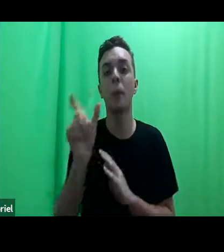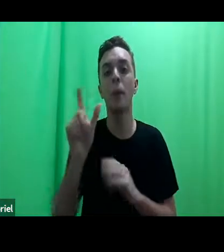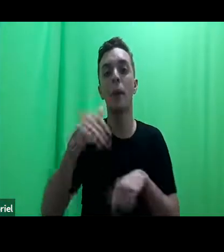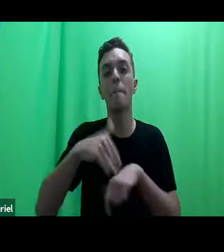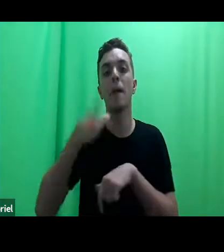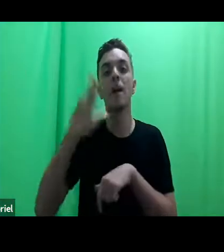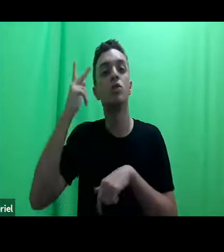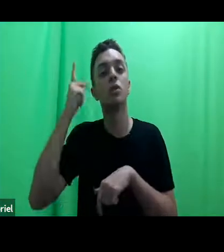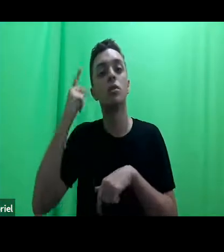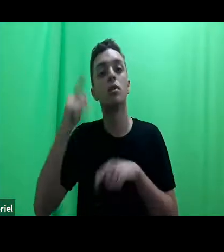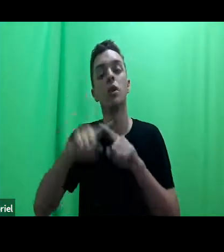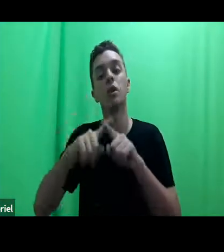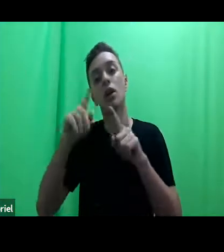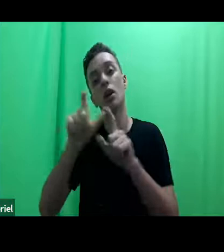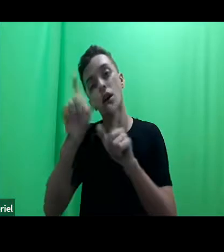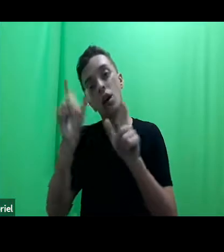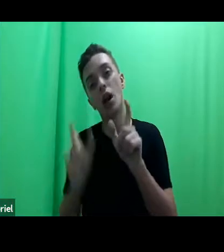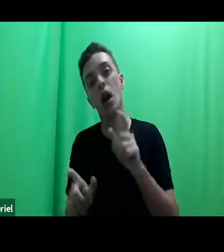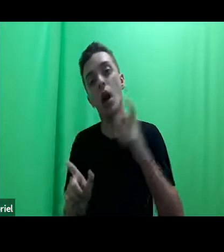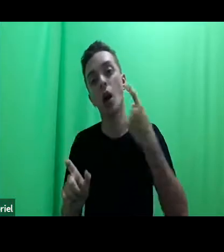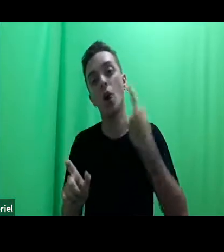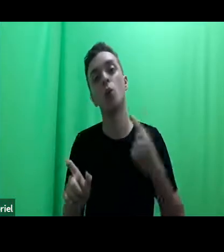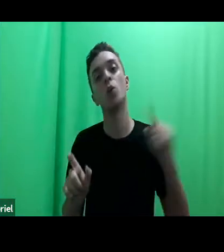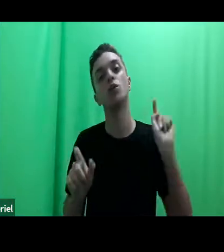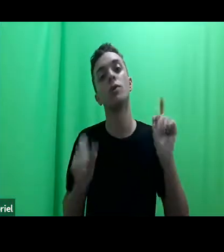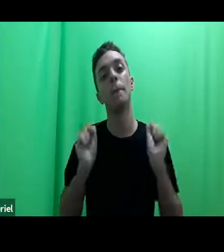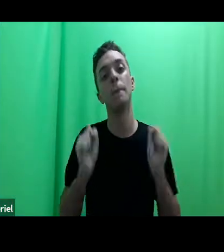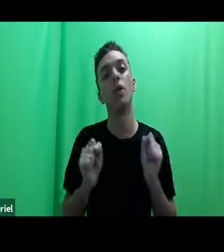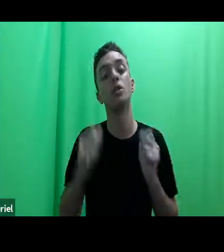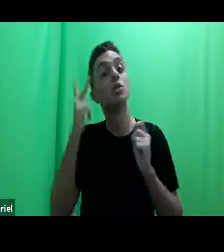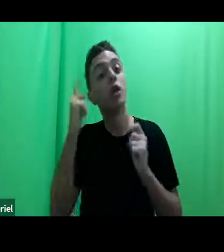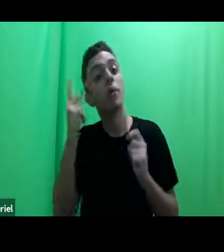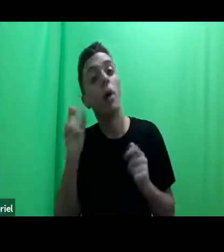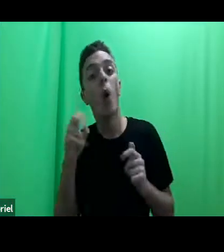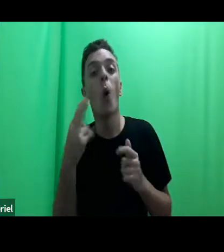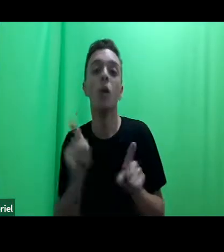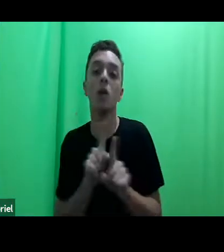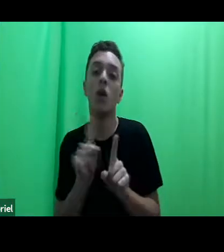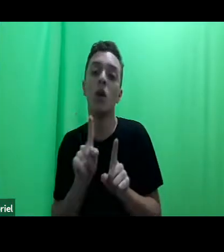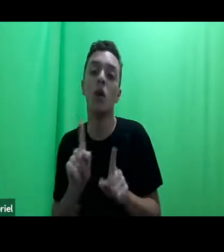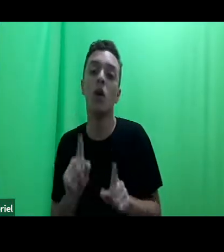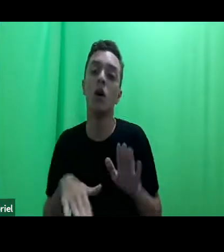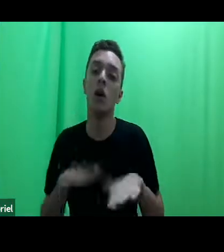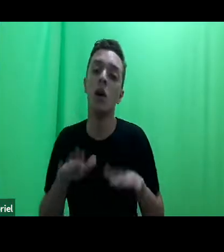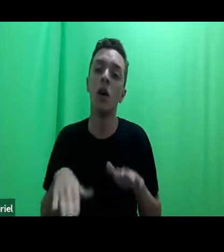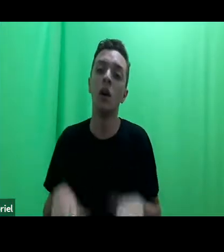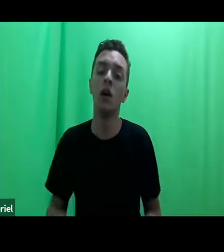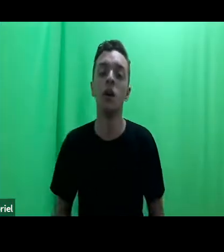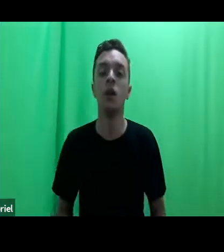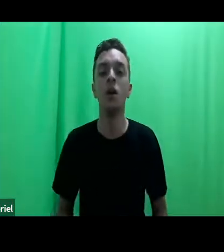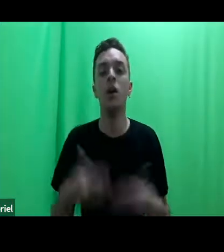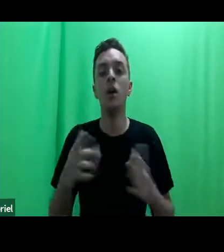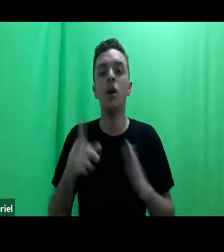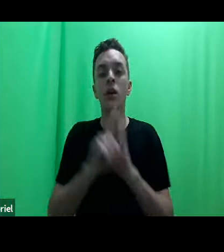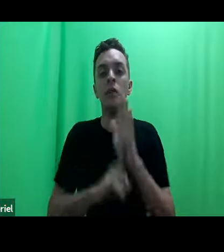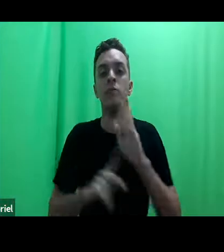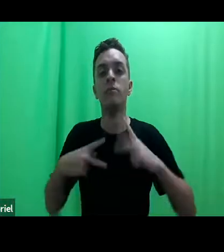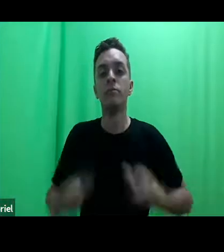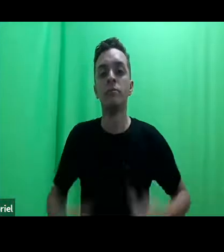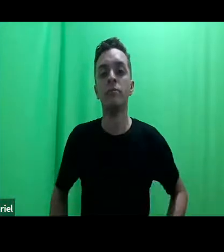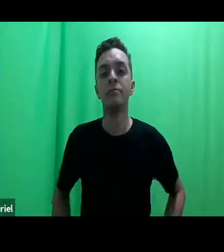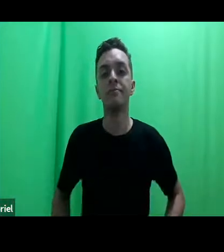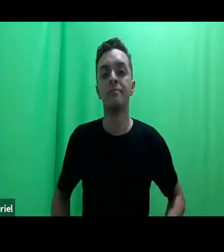última pode ser normativa, mas também não necessariamente normativa. Então, os direitos humanos estão